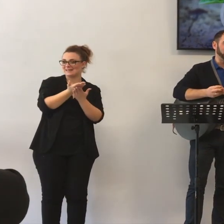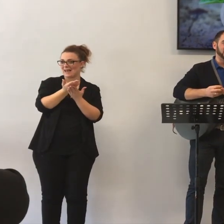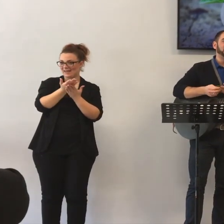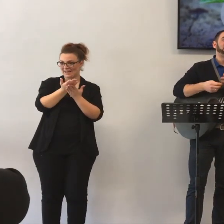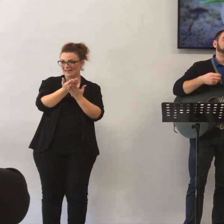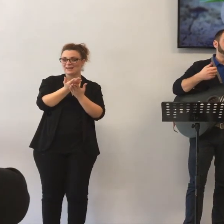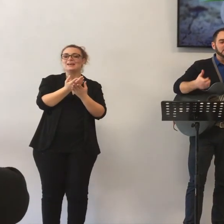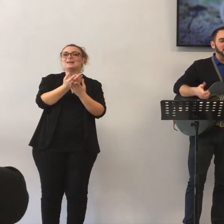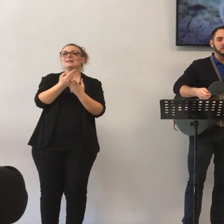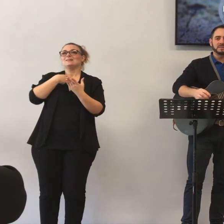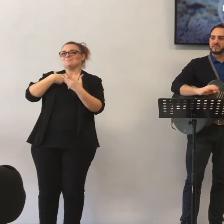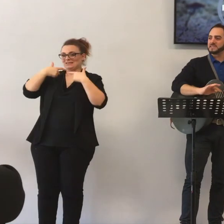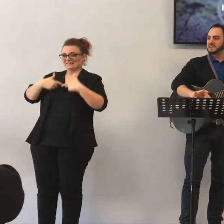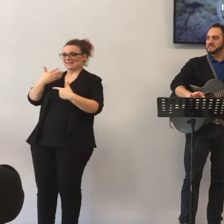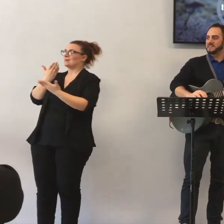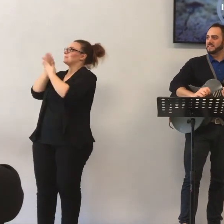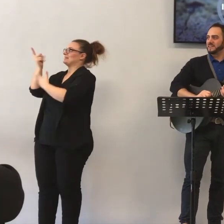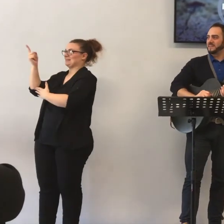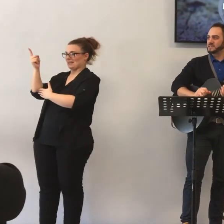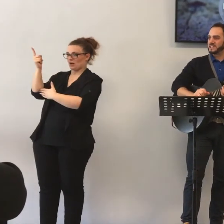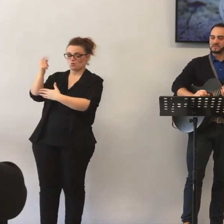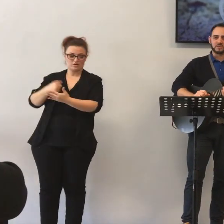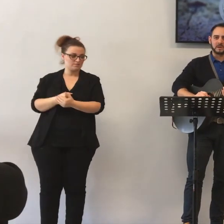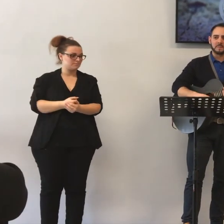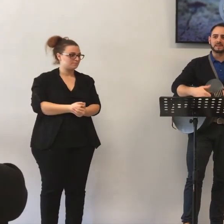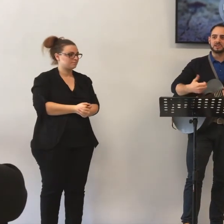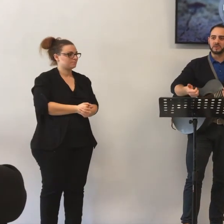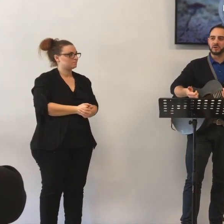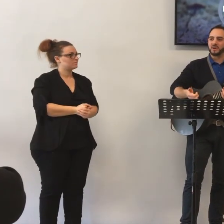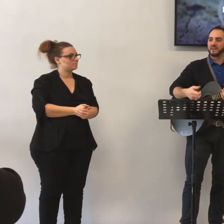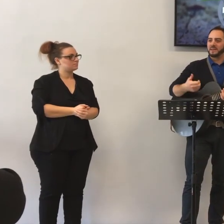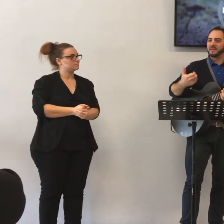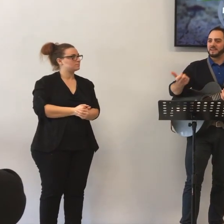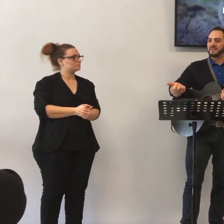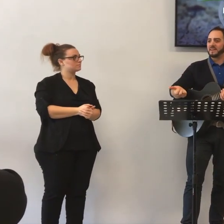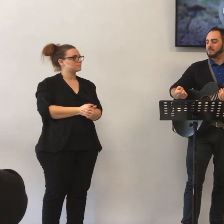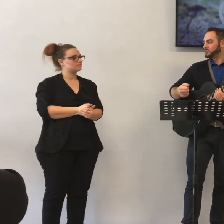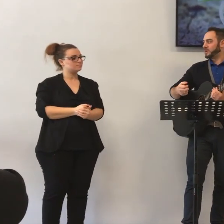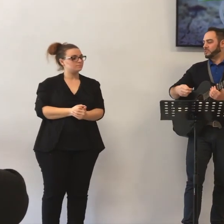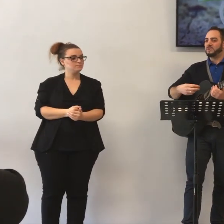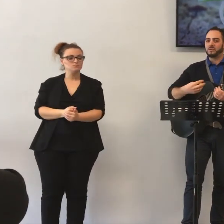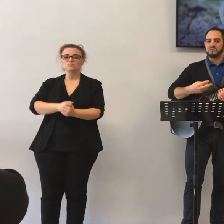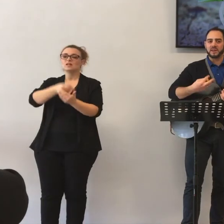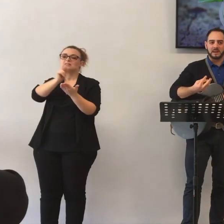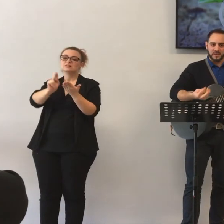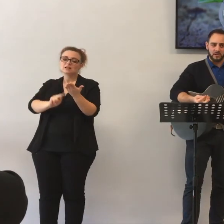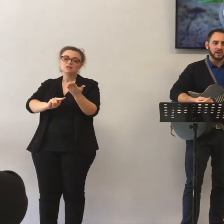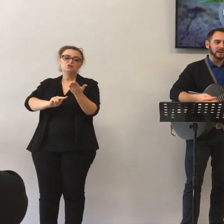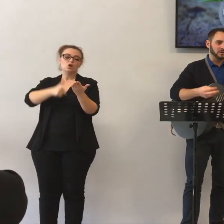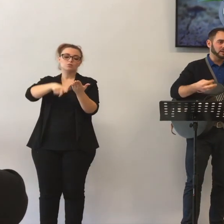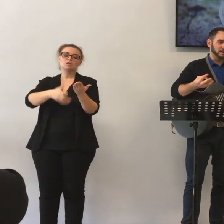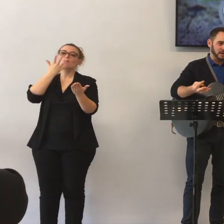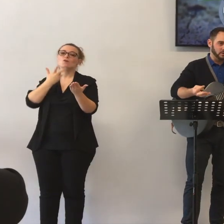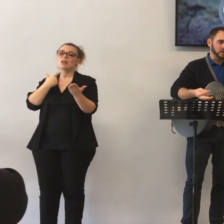a me. E via questa cosa scrivessi questa canzone, dicendo appunto che volevo offrire la mia